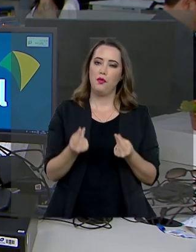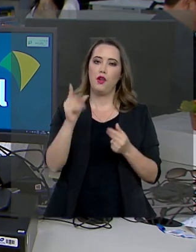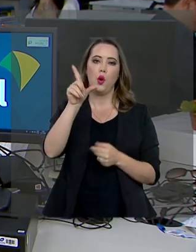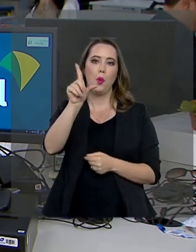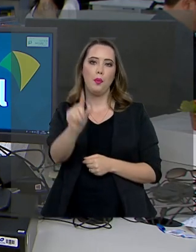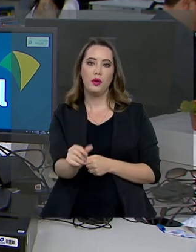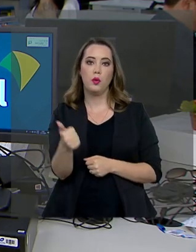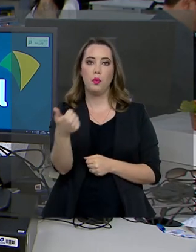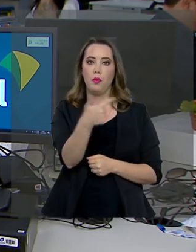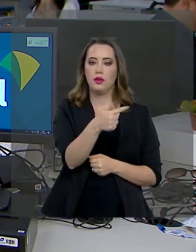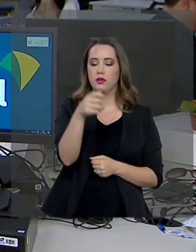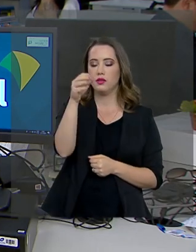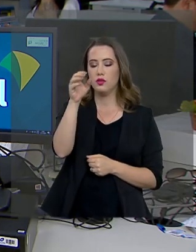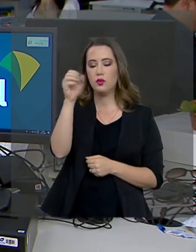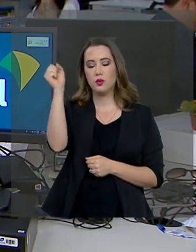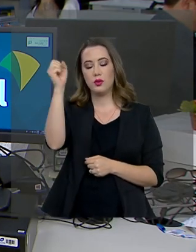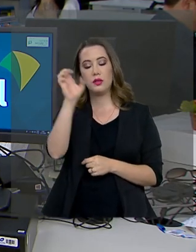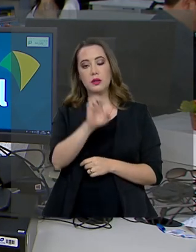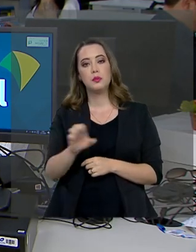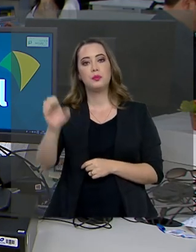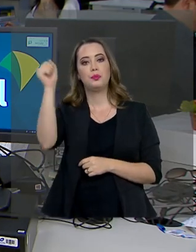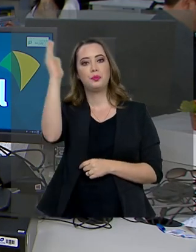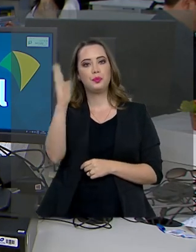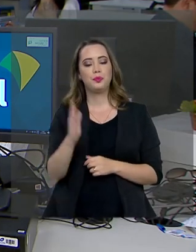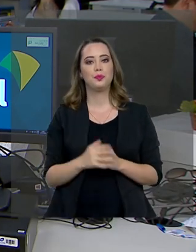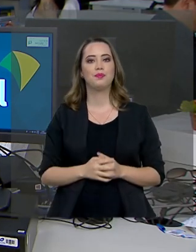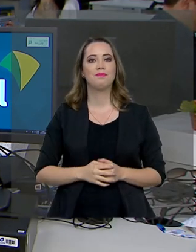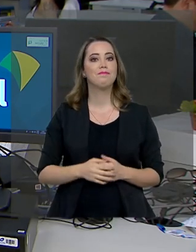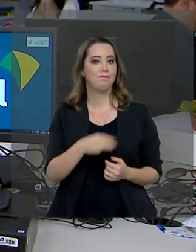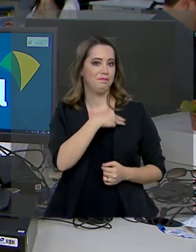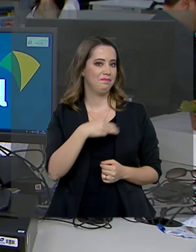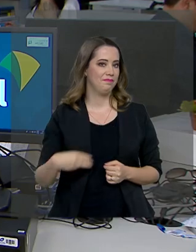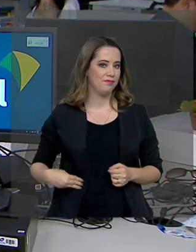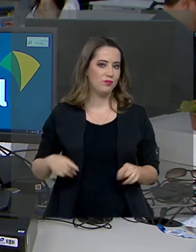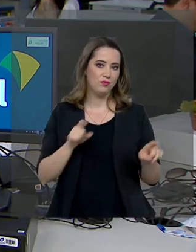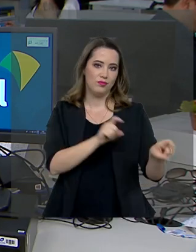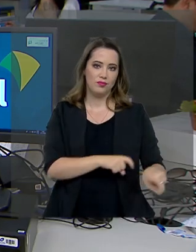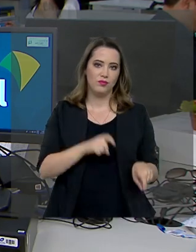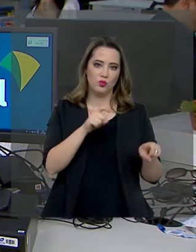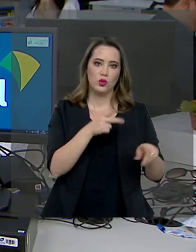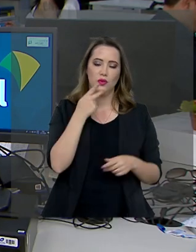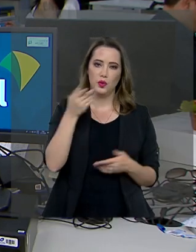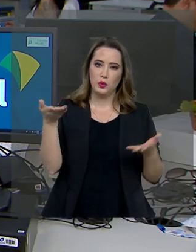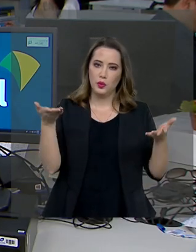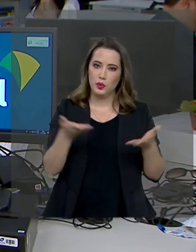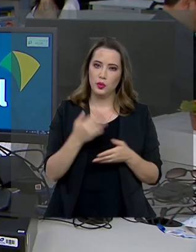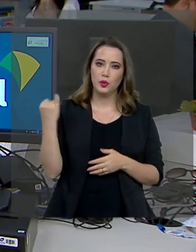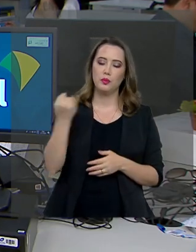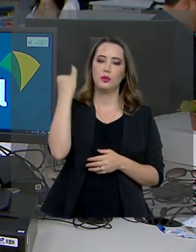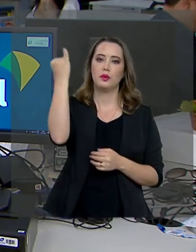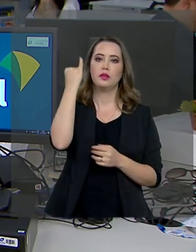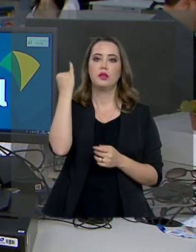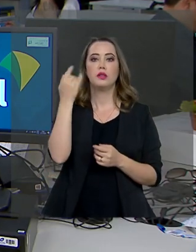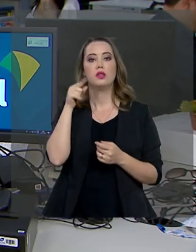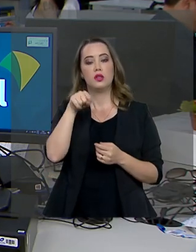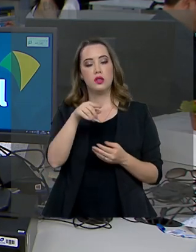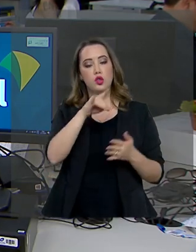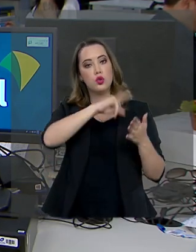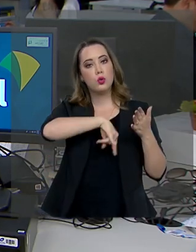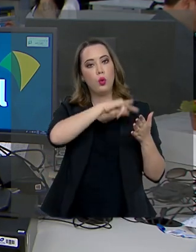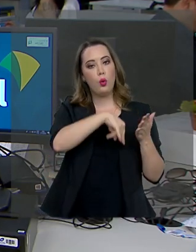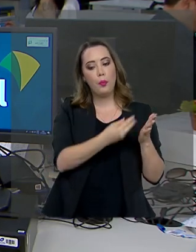17 estados brasileiros. E a ministra da Agricultura, Tereza Cristina, falou hoje sobre a importância da